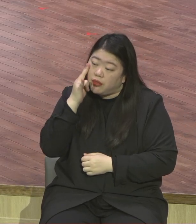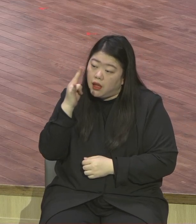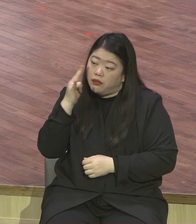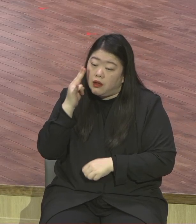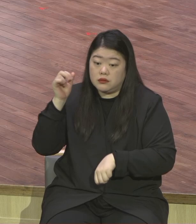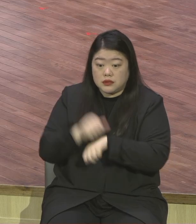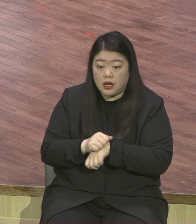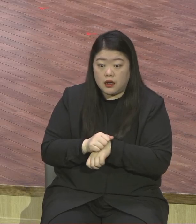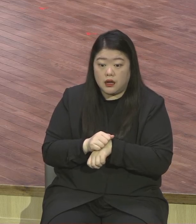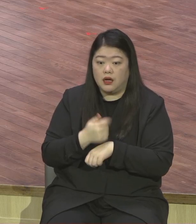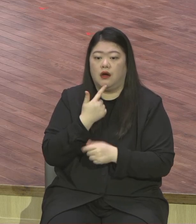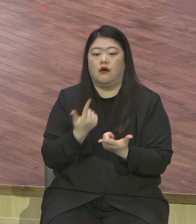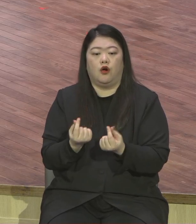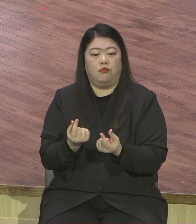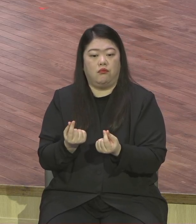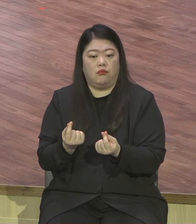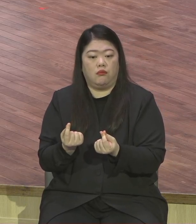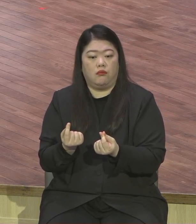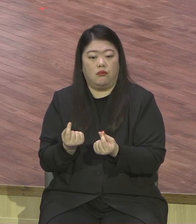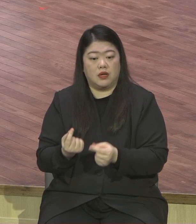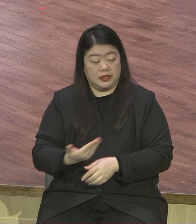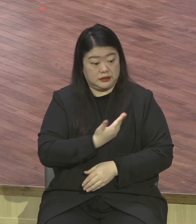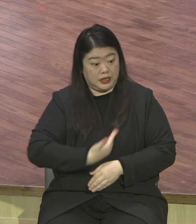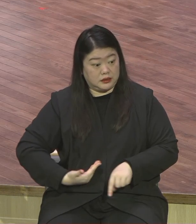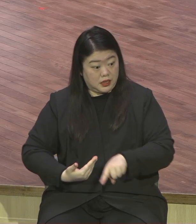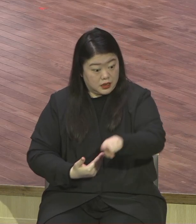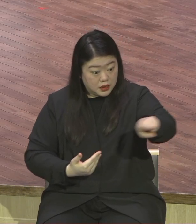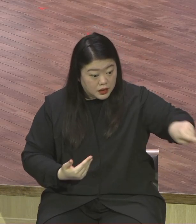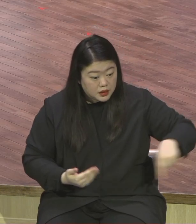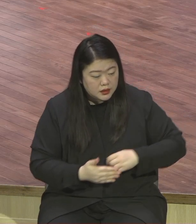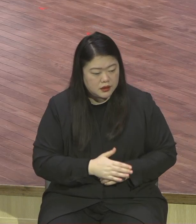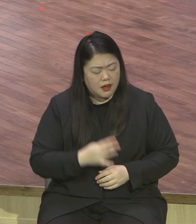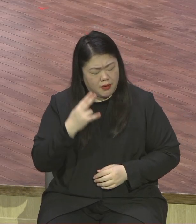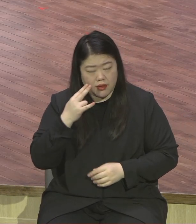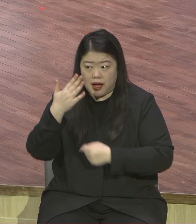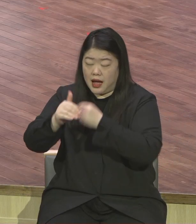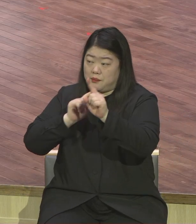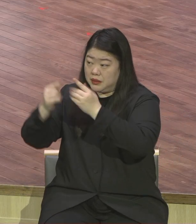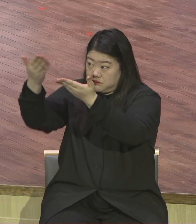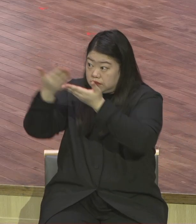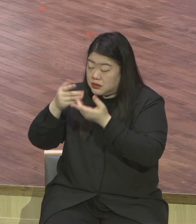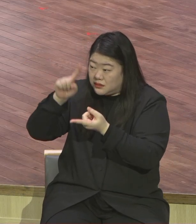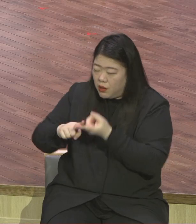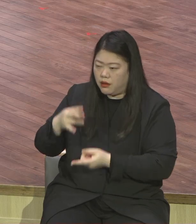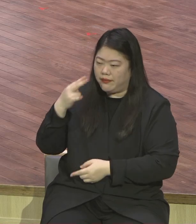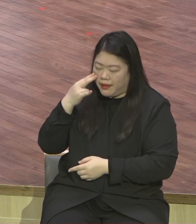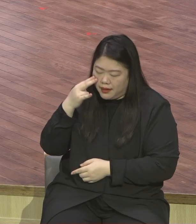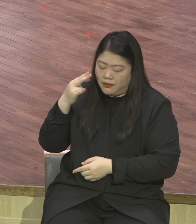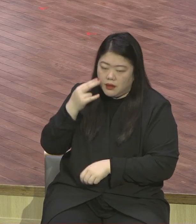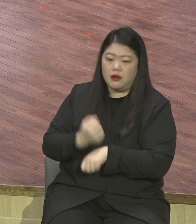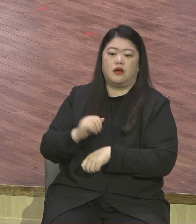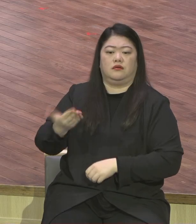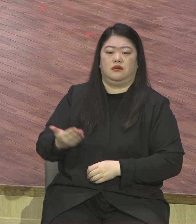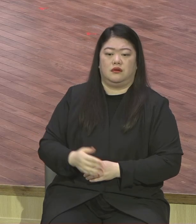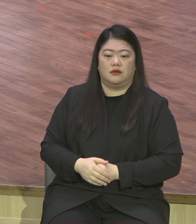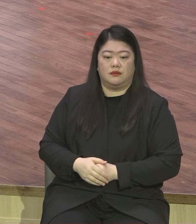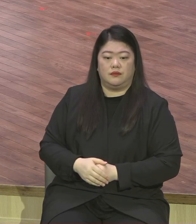낮추는 사람 전도자가 낮추지요 신방 가서 낮추지요 말 또한 소리 해도